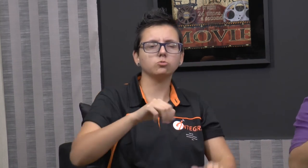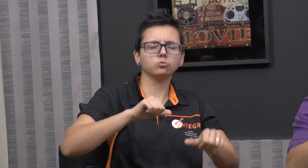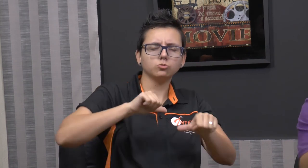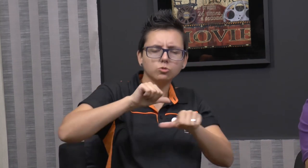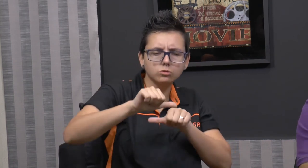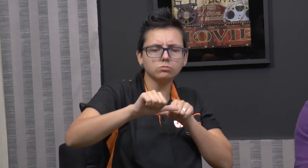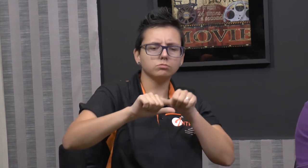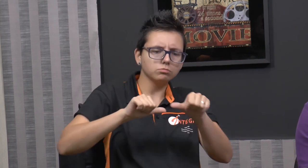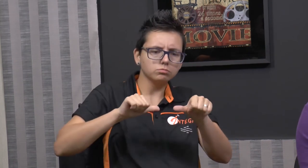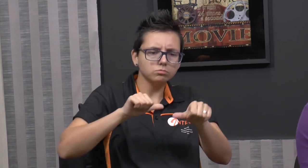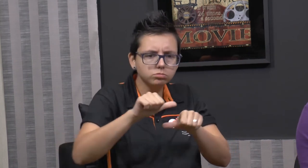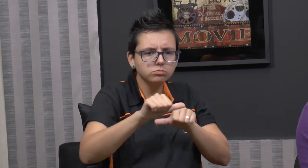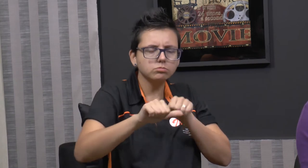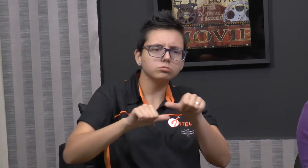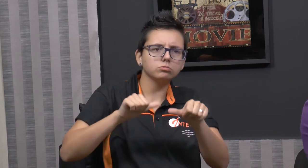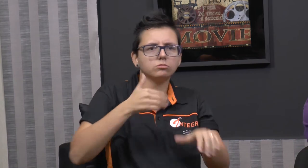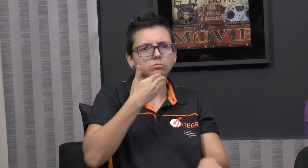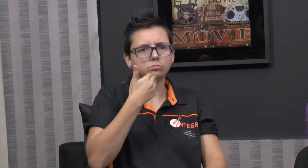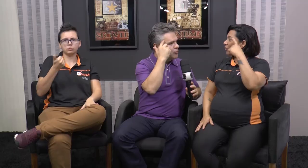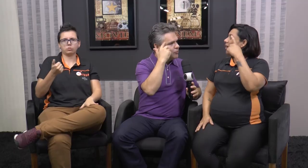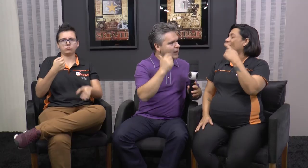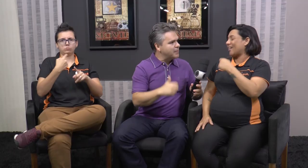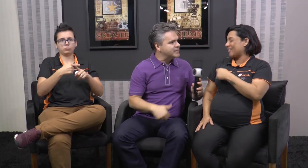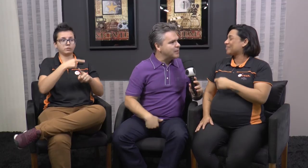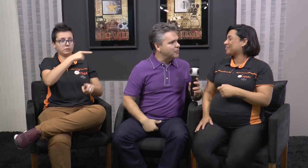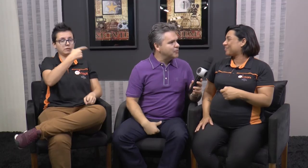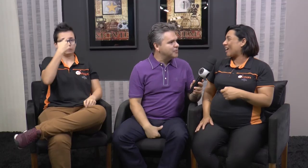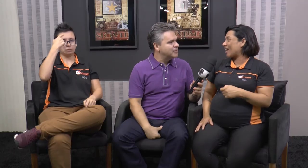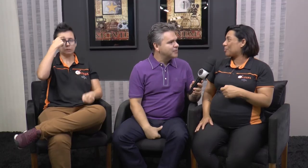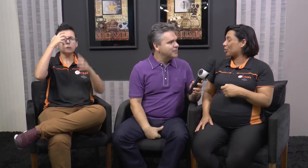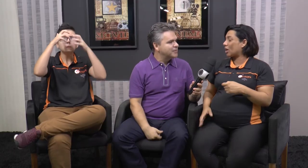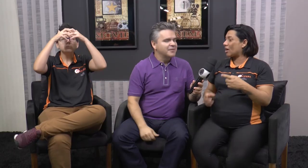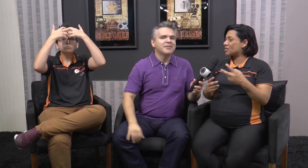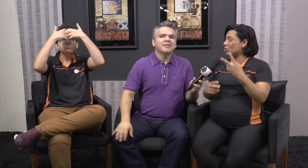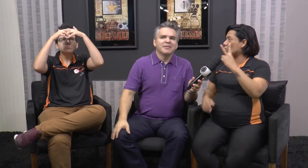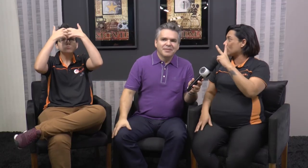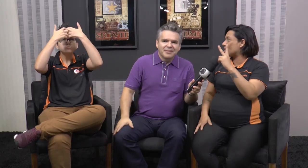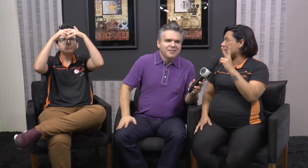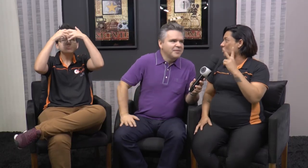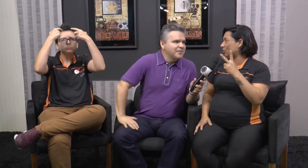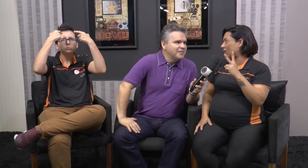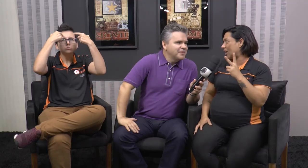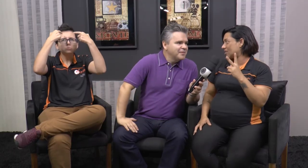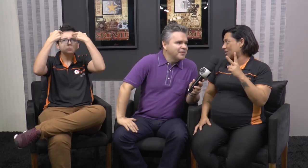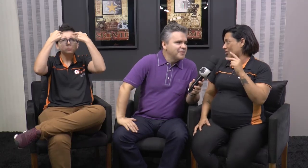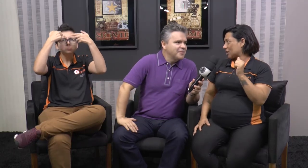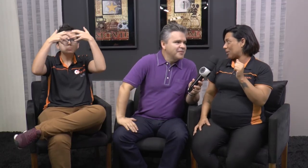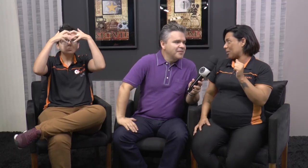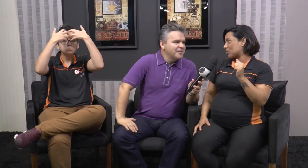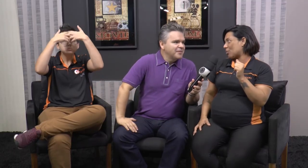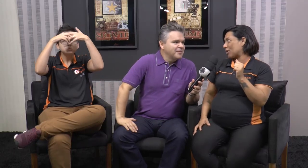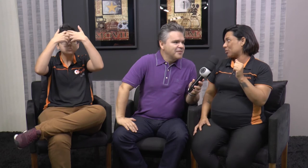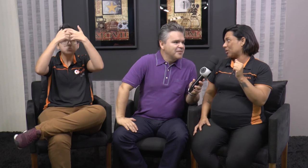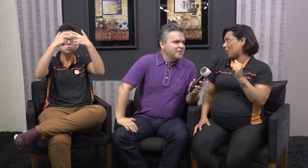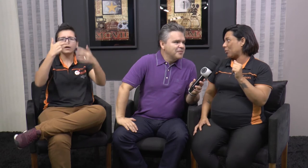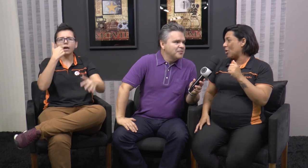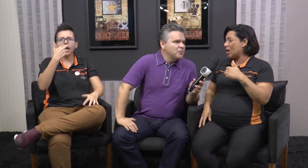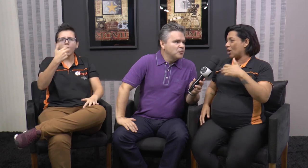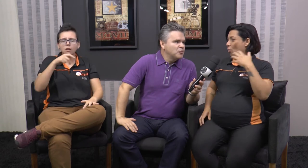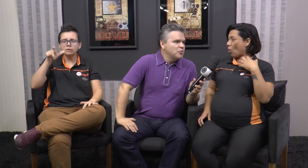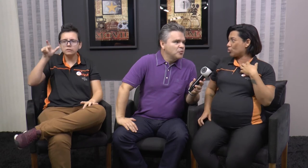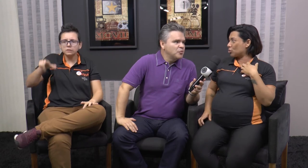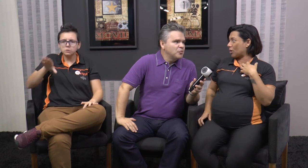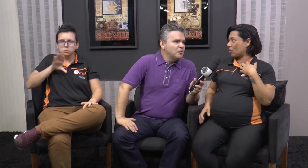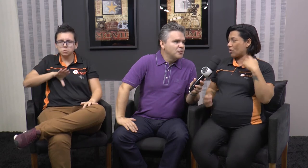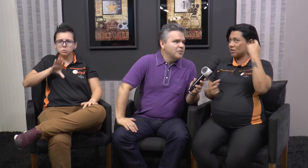de você ter que gesticular muito, tem que pensar muito. É, porque são duas línguas diferentes que nós trabalhamos ao mesmo tempo.